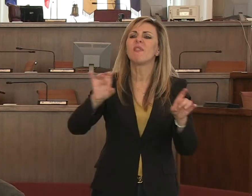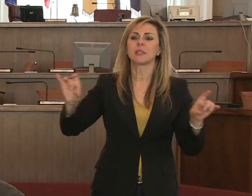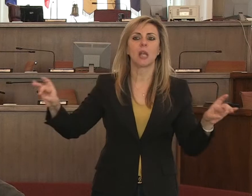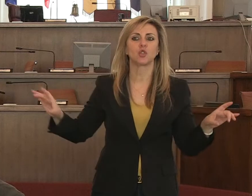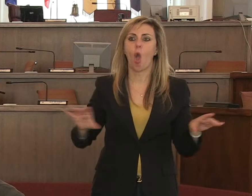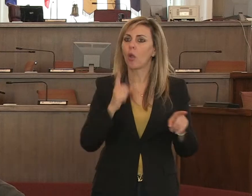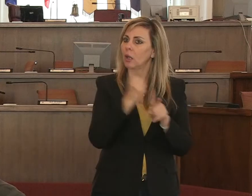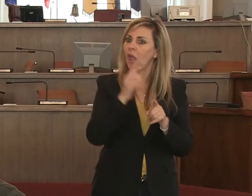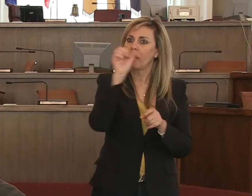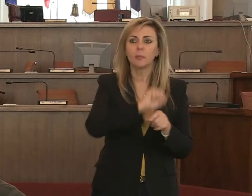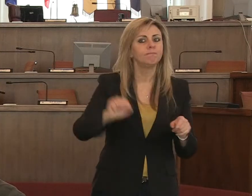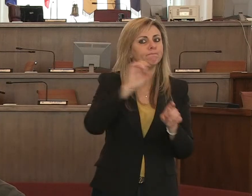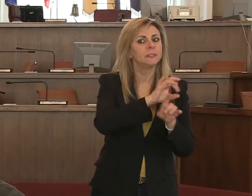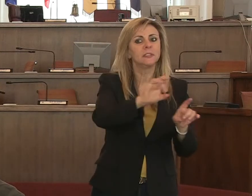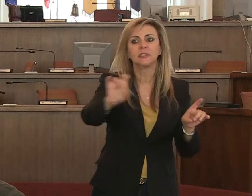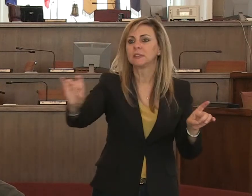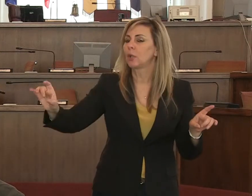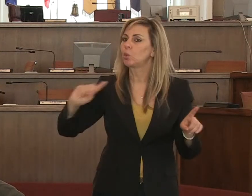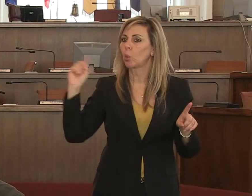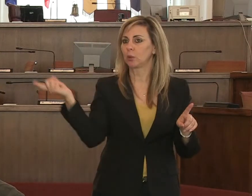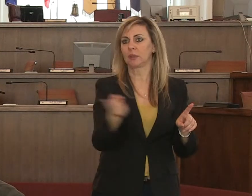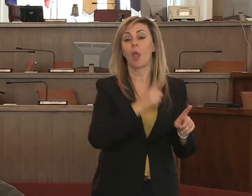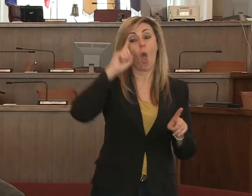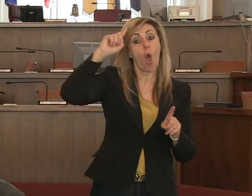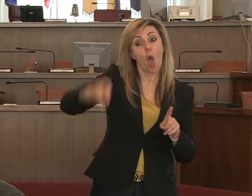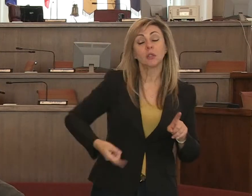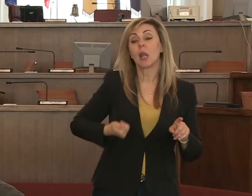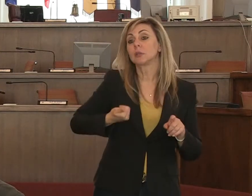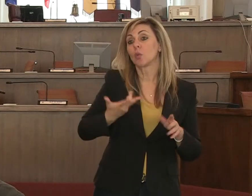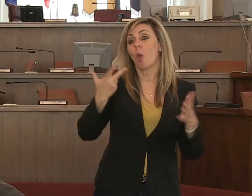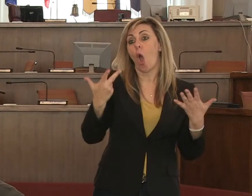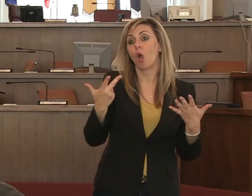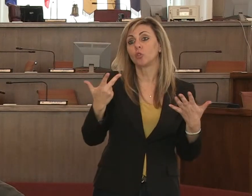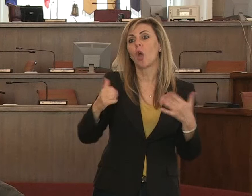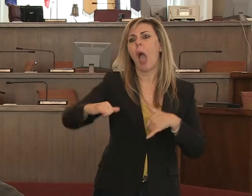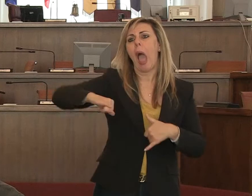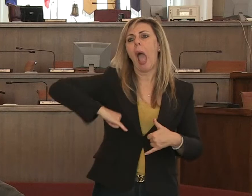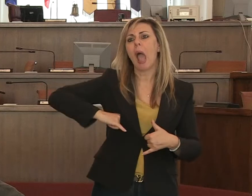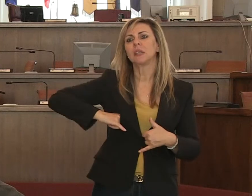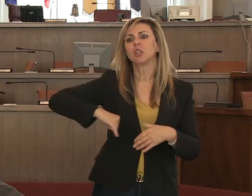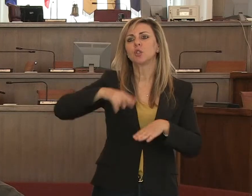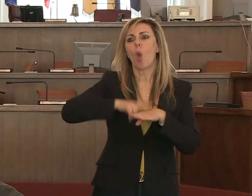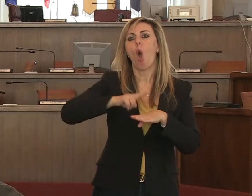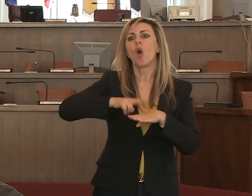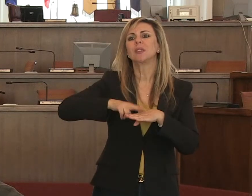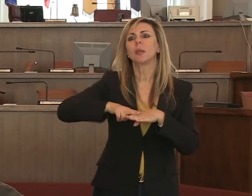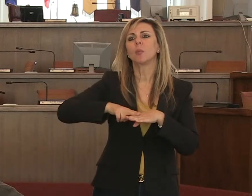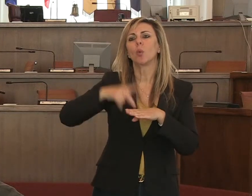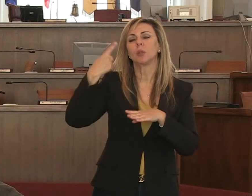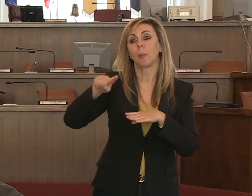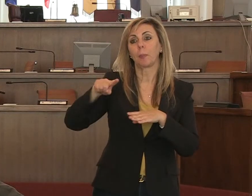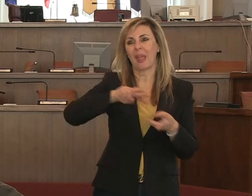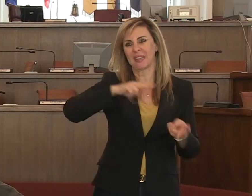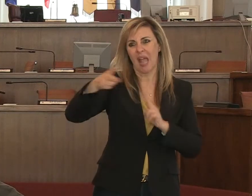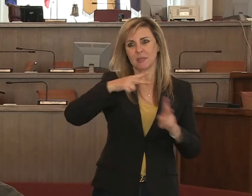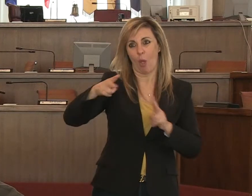infine per ultimo ma non meno importante l'ordinanza numero otto che prevede l'anticipazione dei contributi dovuti al sistema di trasporto